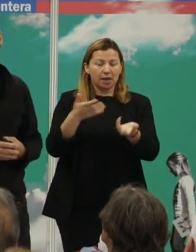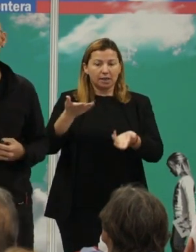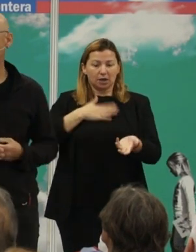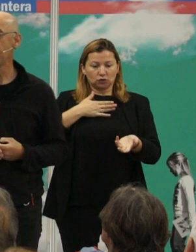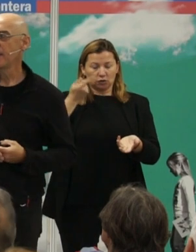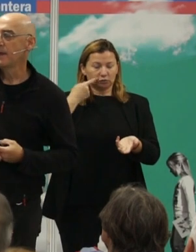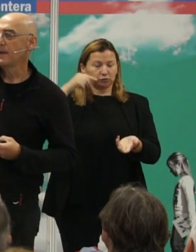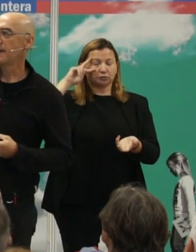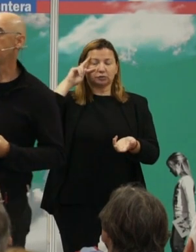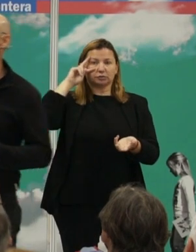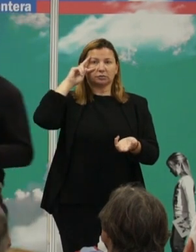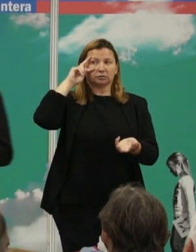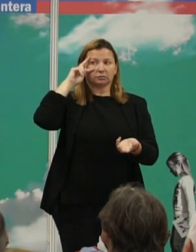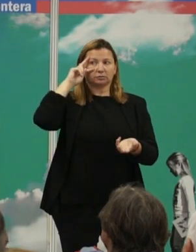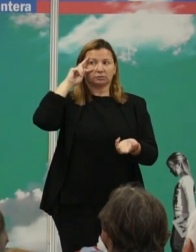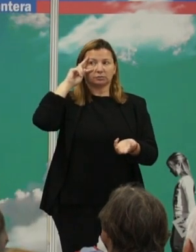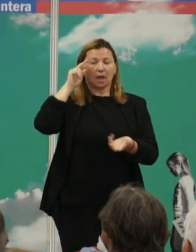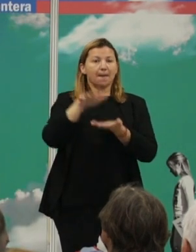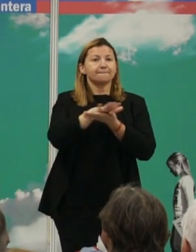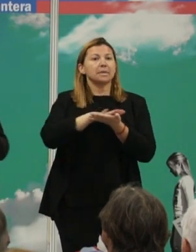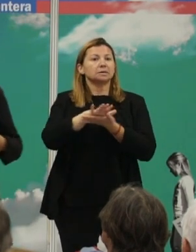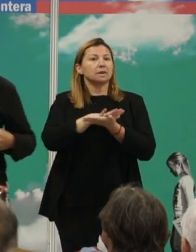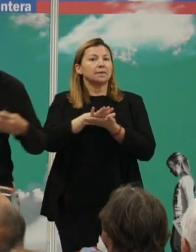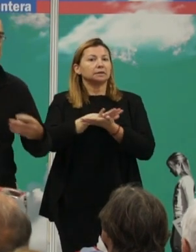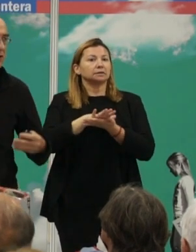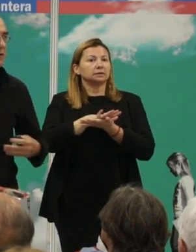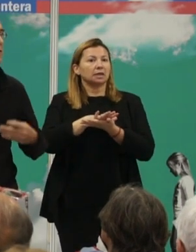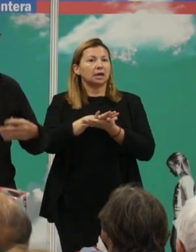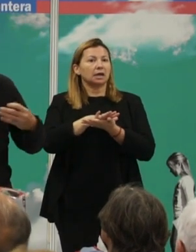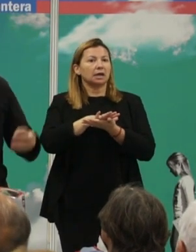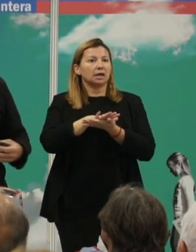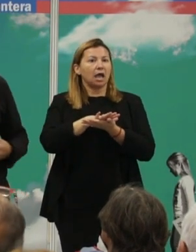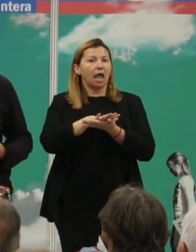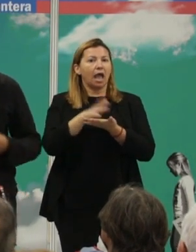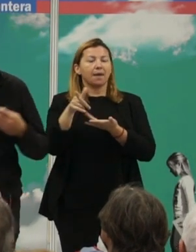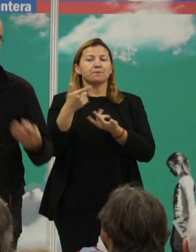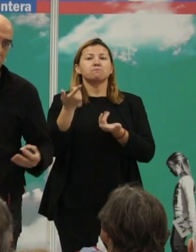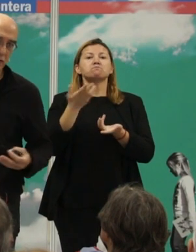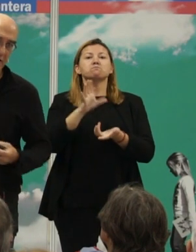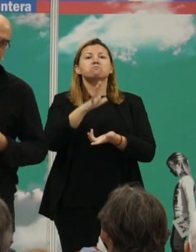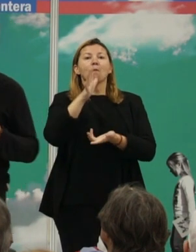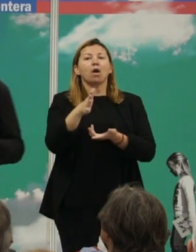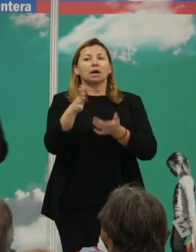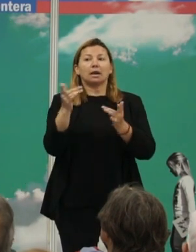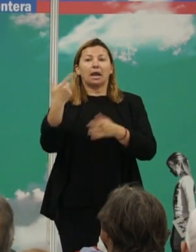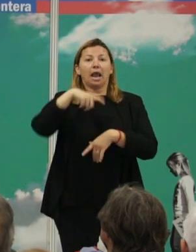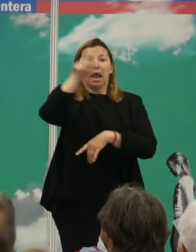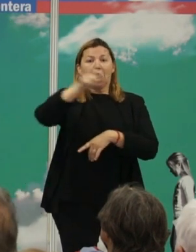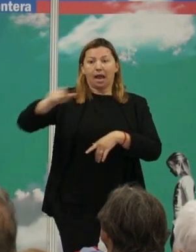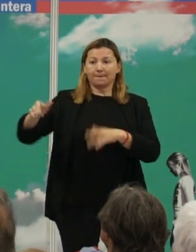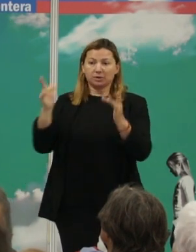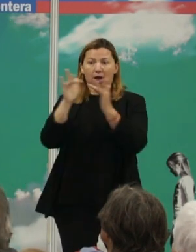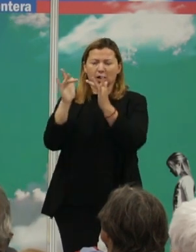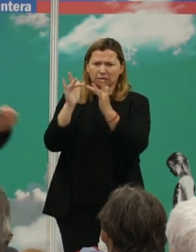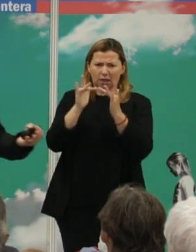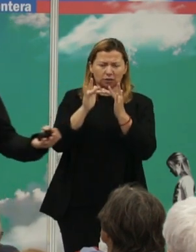vida actual, básicamente ha sido el incremento de nuestros contactos sociales. incremento de los contactos sociales lo que ha creado